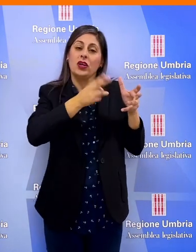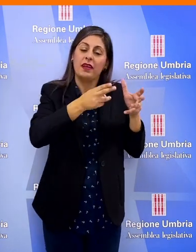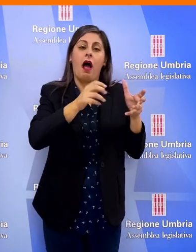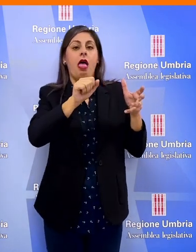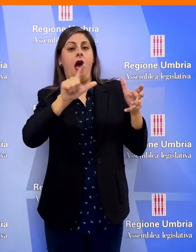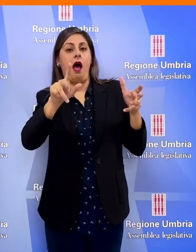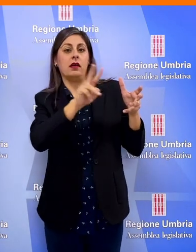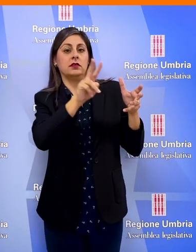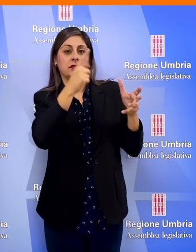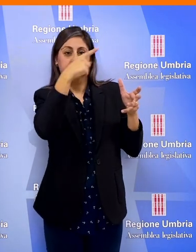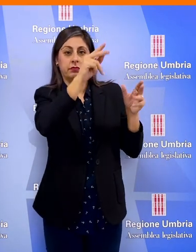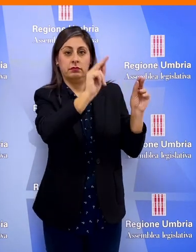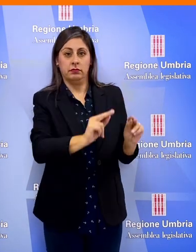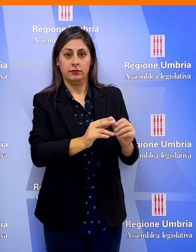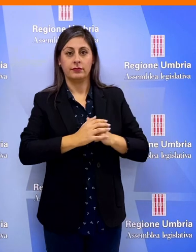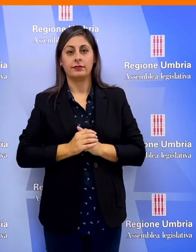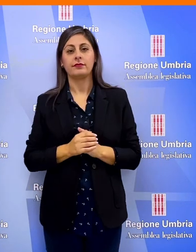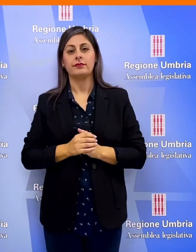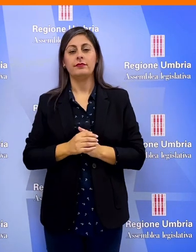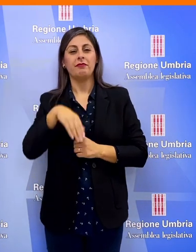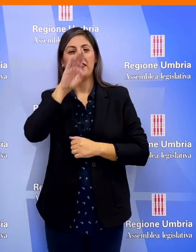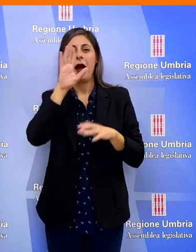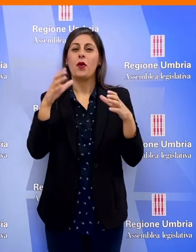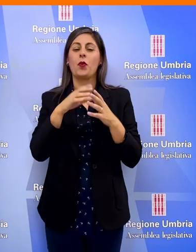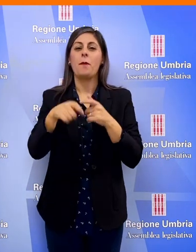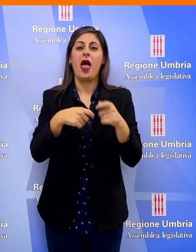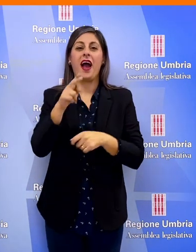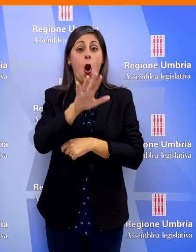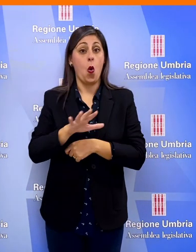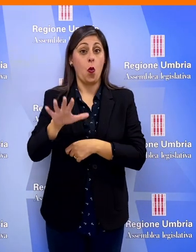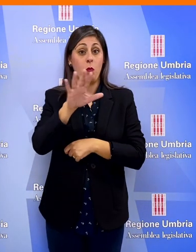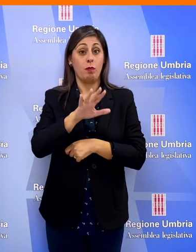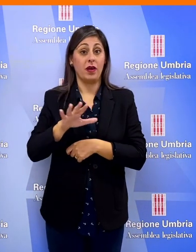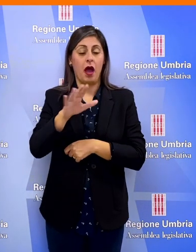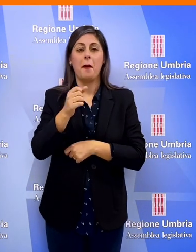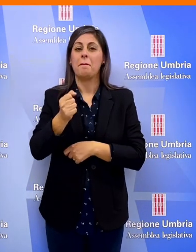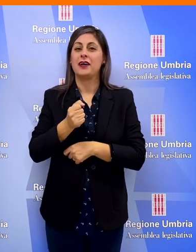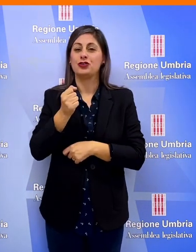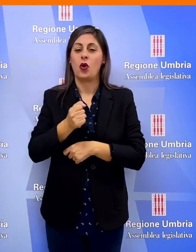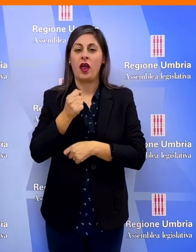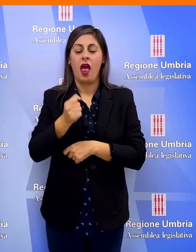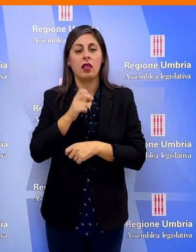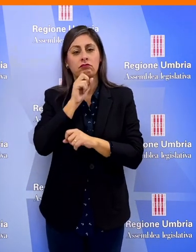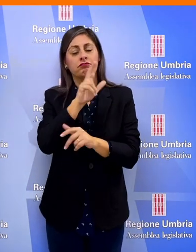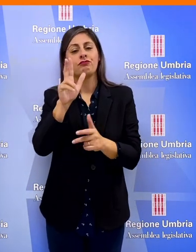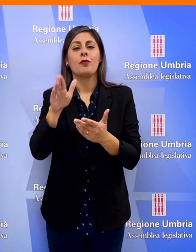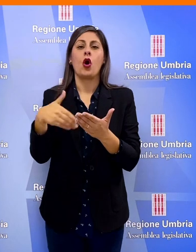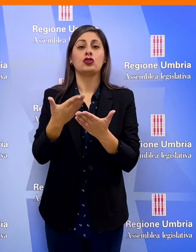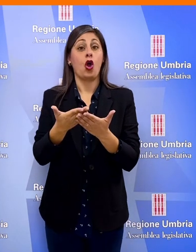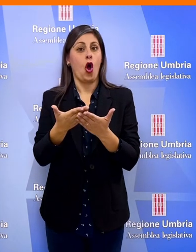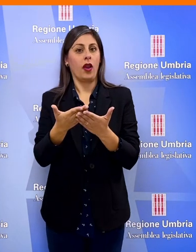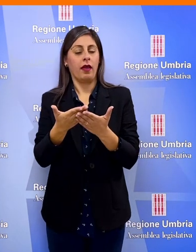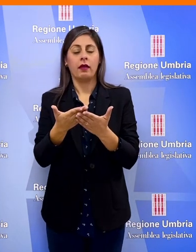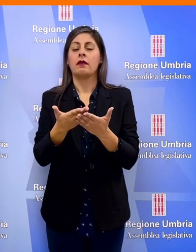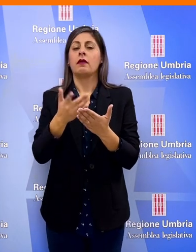sanitarie Il capogruppo della Lega Umbria Stefano Pastorelli annuncia una mozione avente